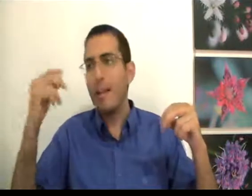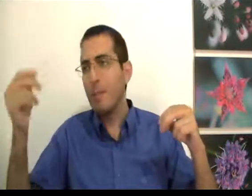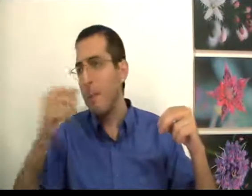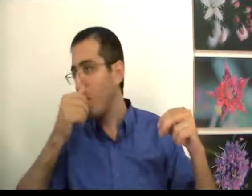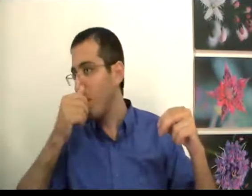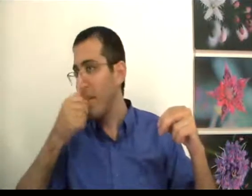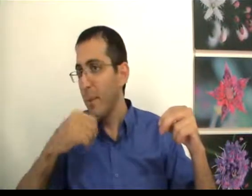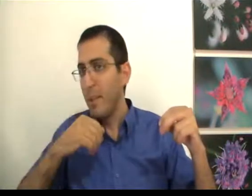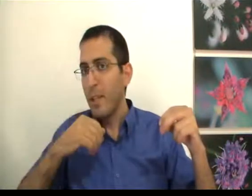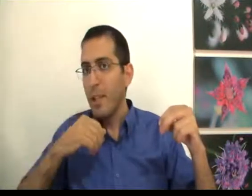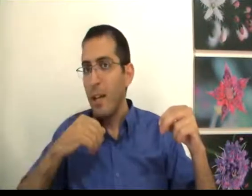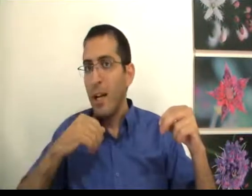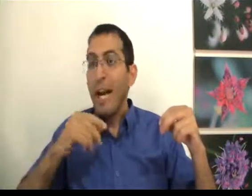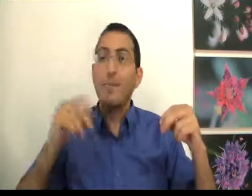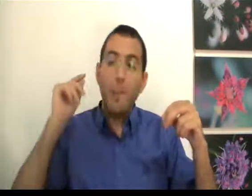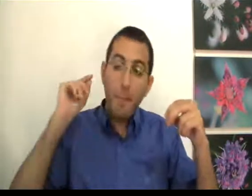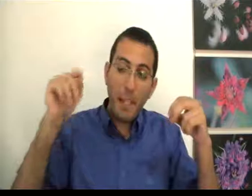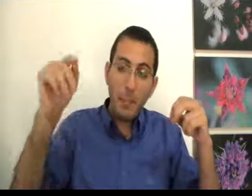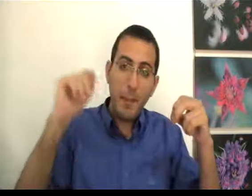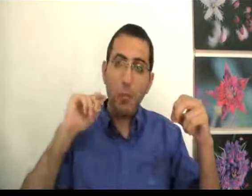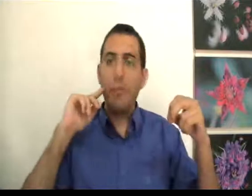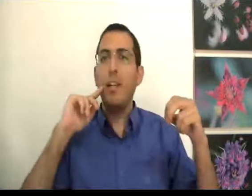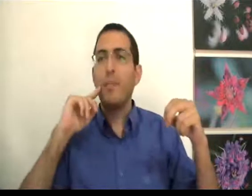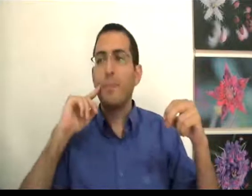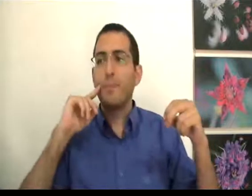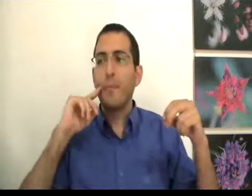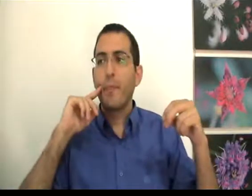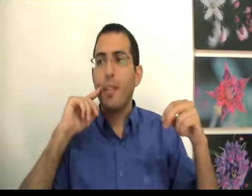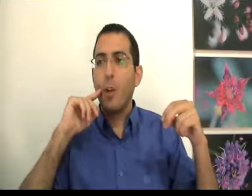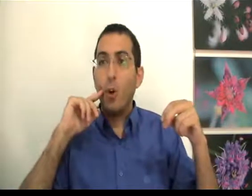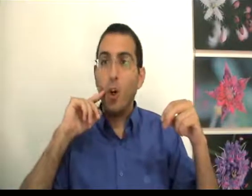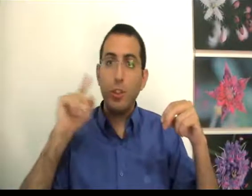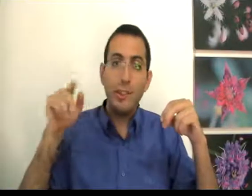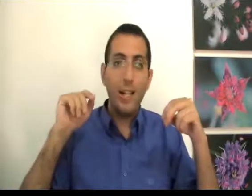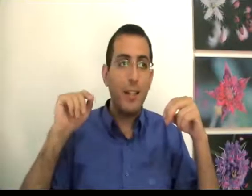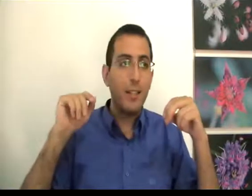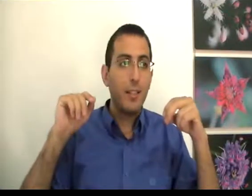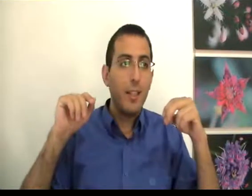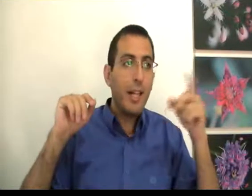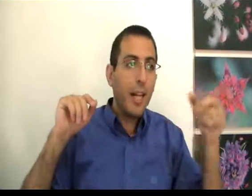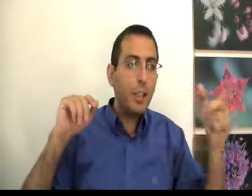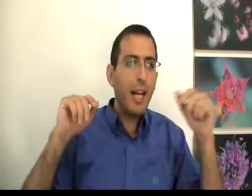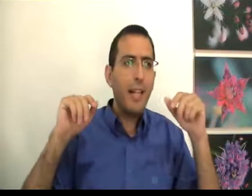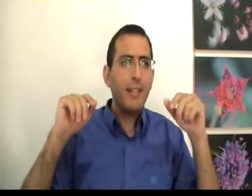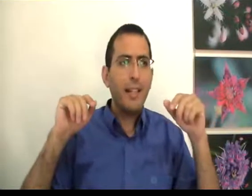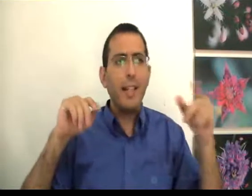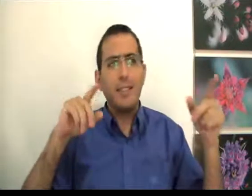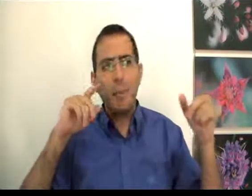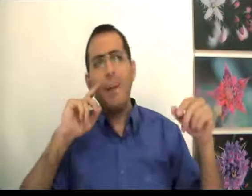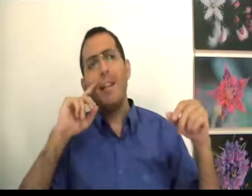האם זה באמת טוב לי? האם זה באמת באמת טוב לי? או שזה רע? כאשר רע לך, תגיד רגע, זה באמת